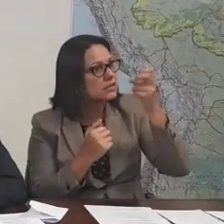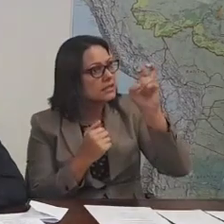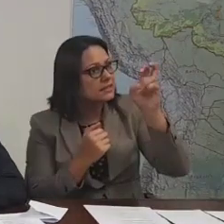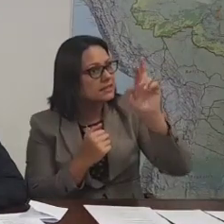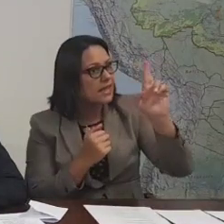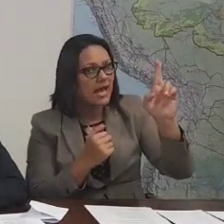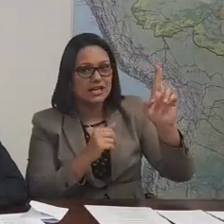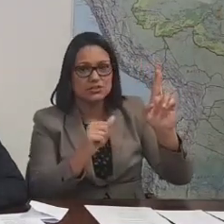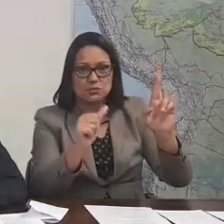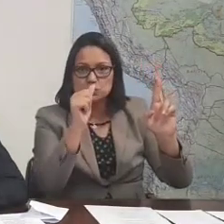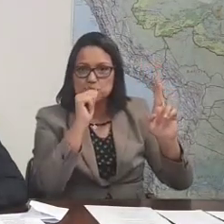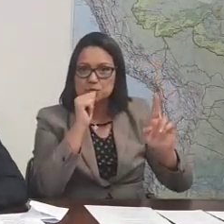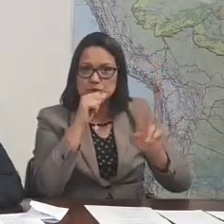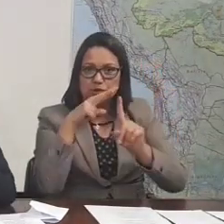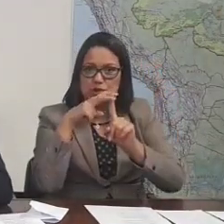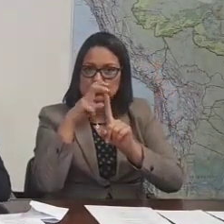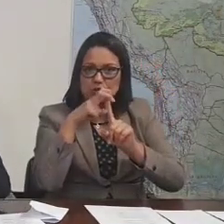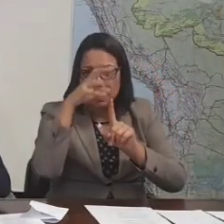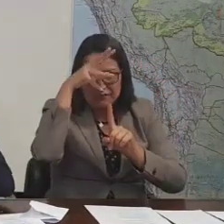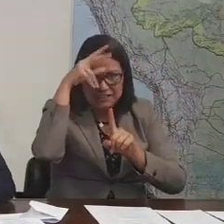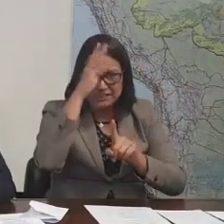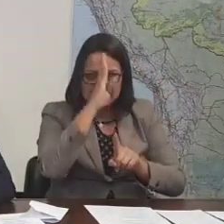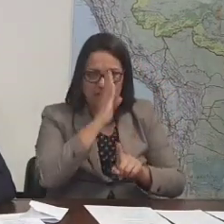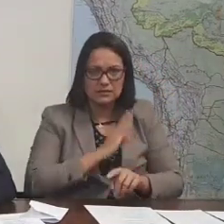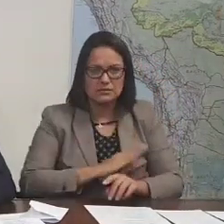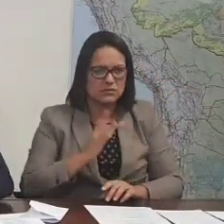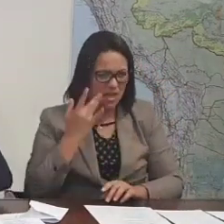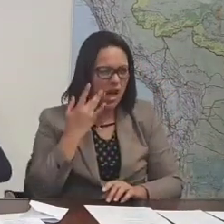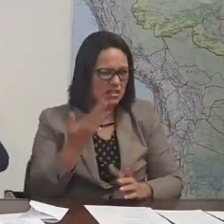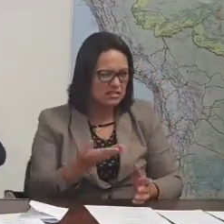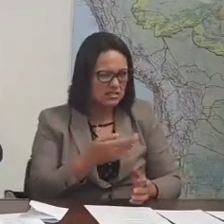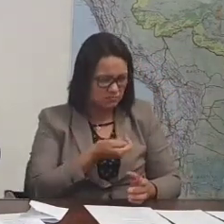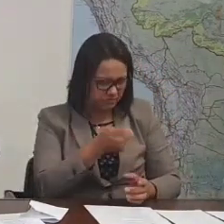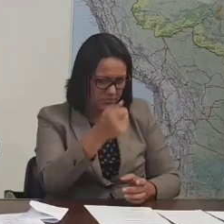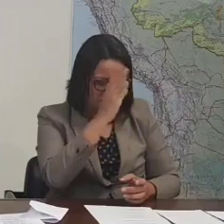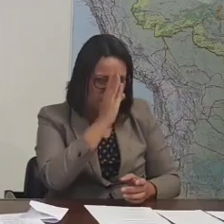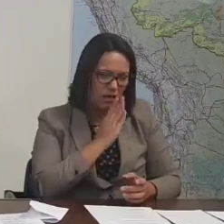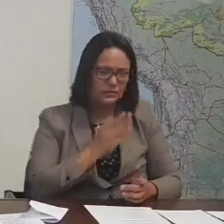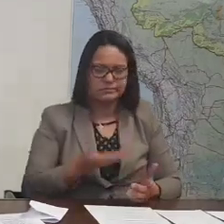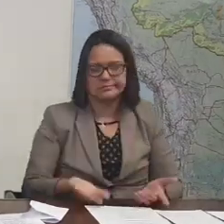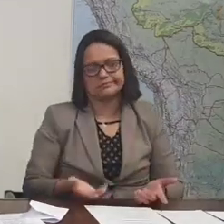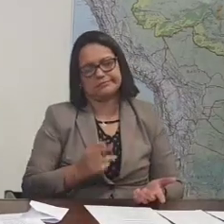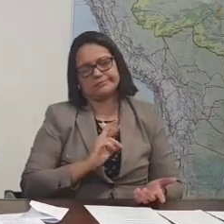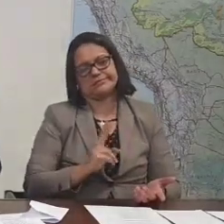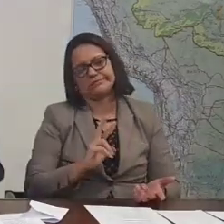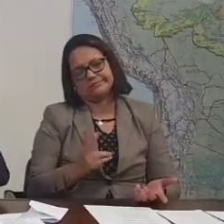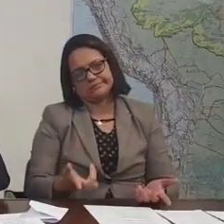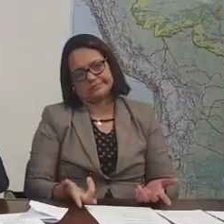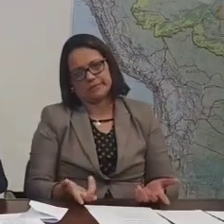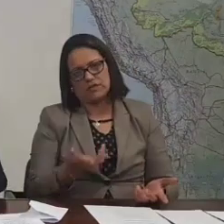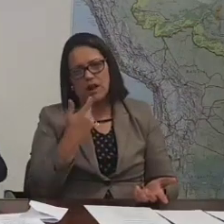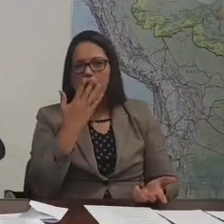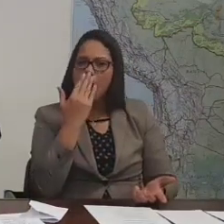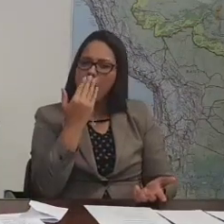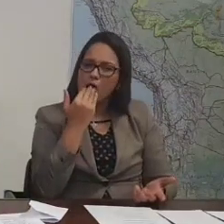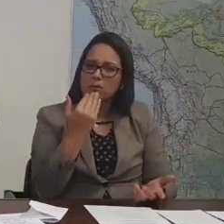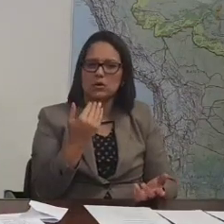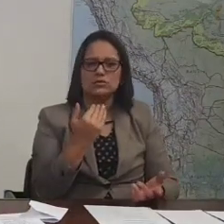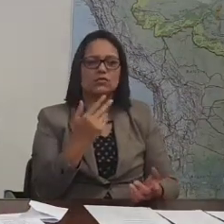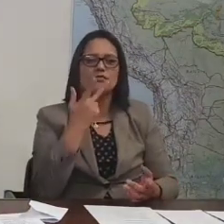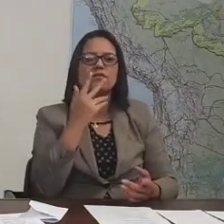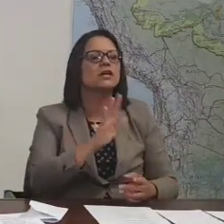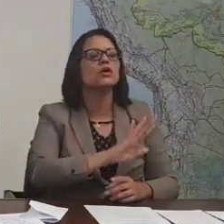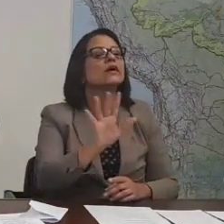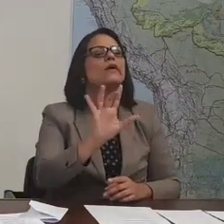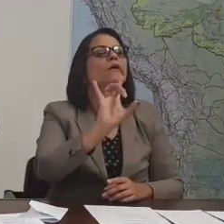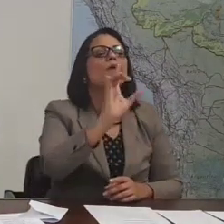refrigerante grátis. Alguém acha que o refrigerante é grátis? Então dá vontade de enxergar? Almoço, R$ refrigerante grátis. Me dá